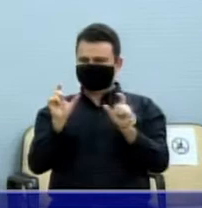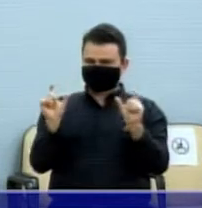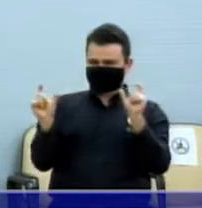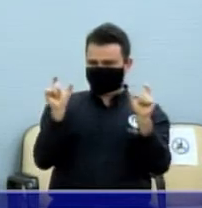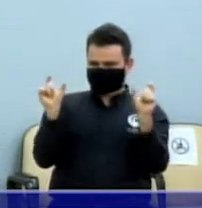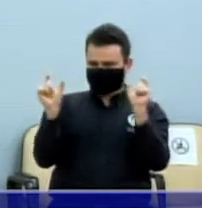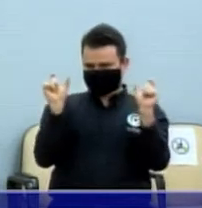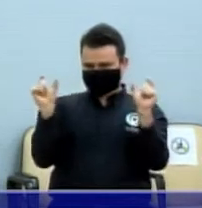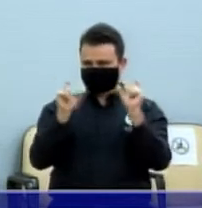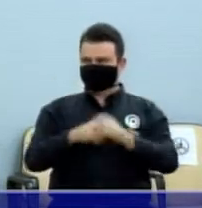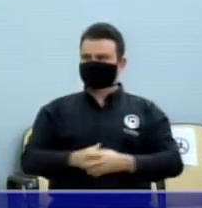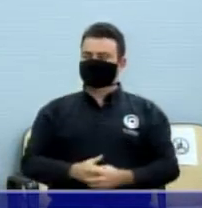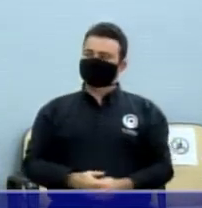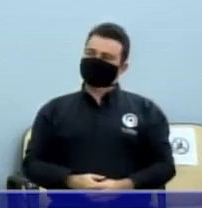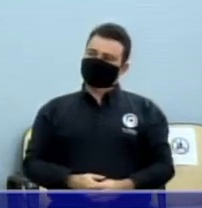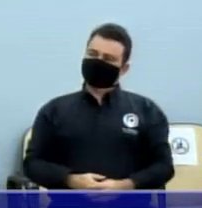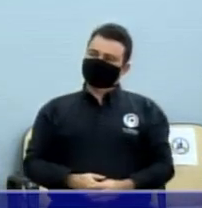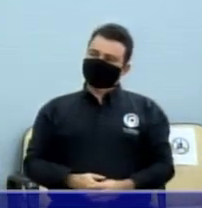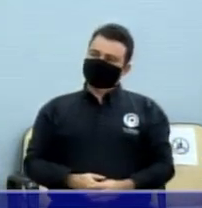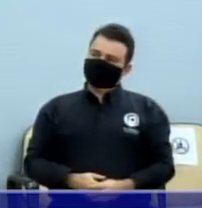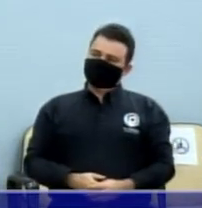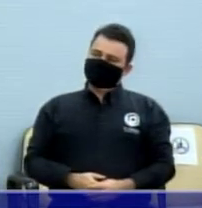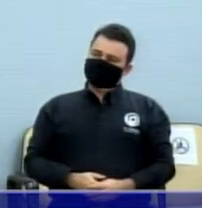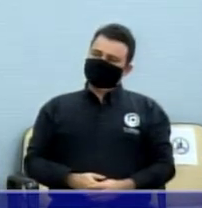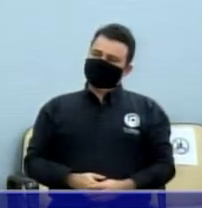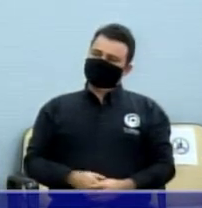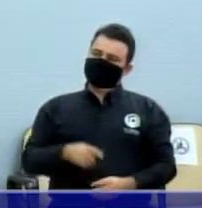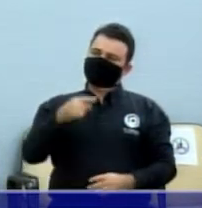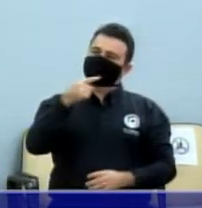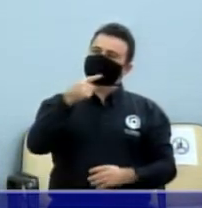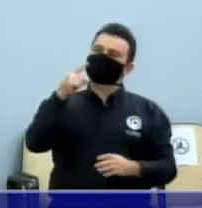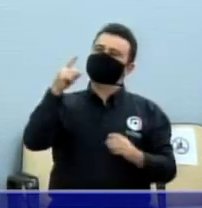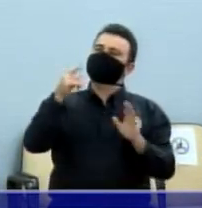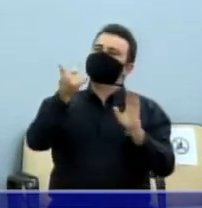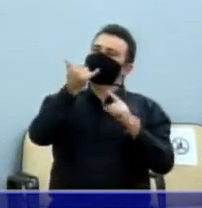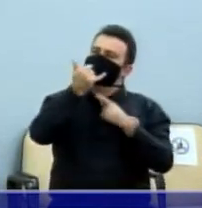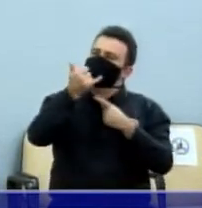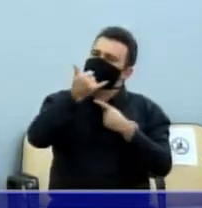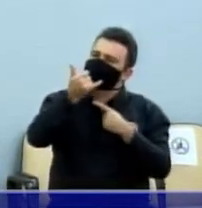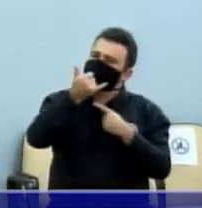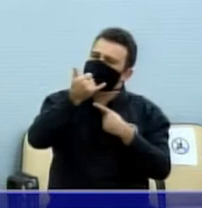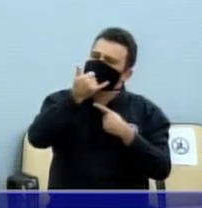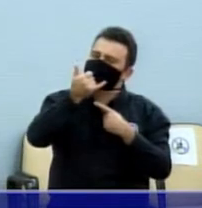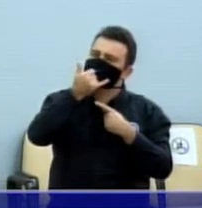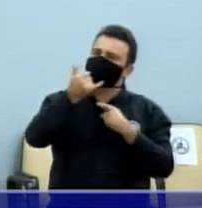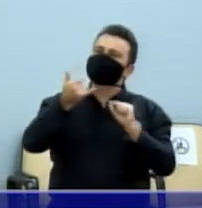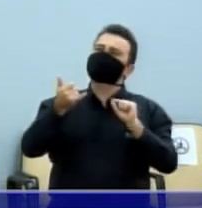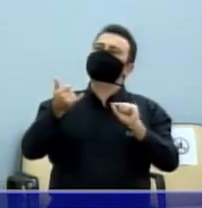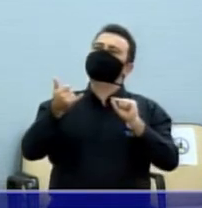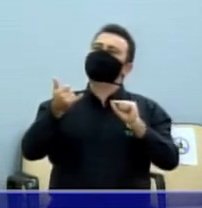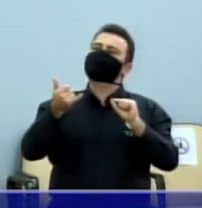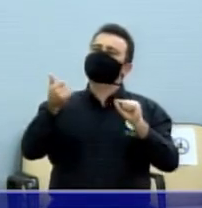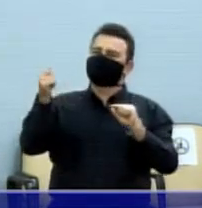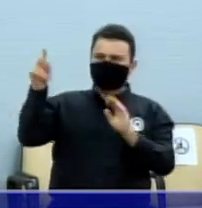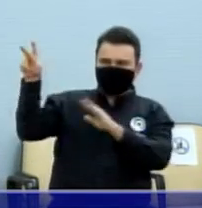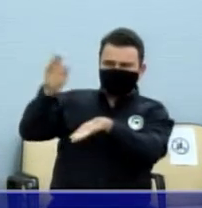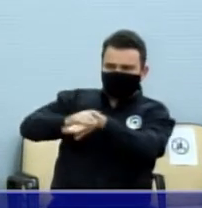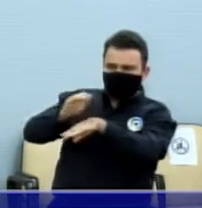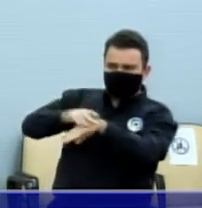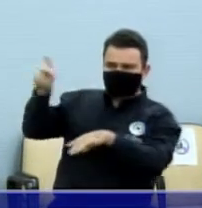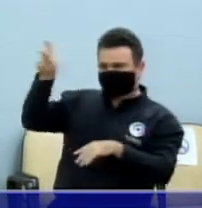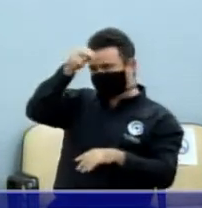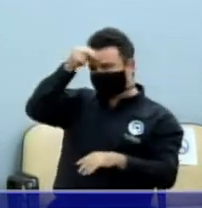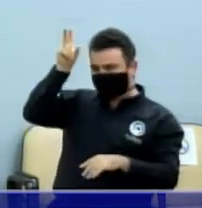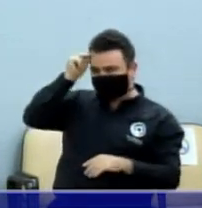Essa é a desculpa que a procuradoria, que às vezes nem chega no prefeito. Eles